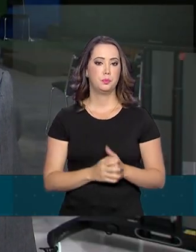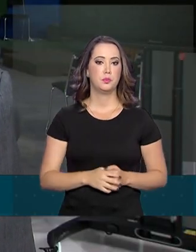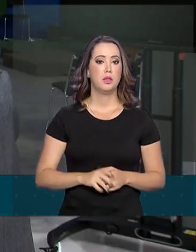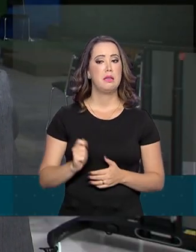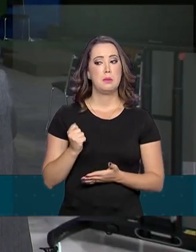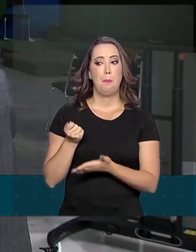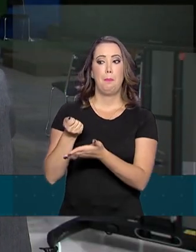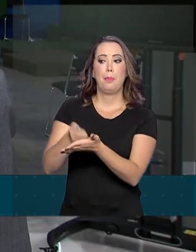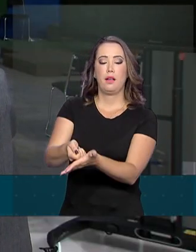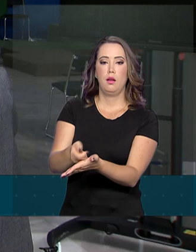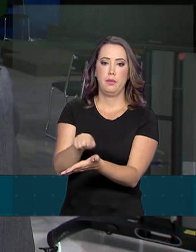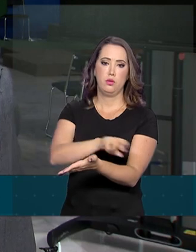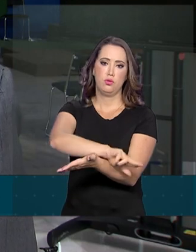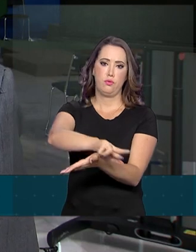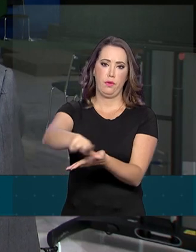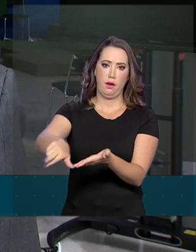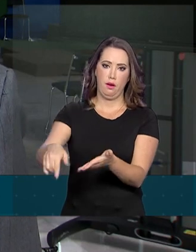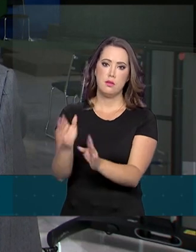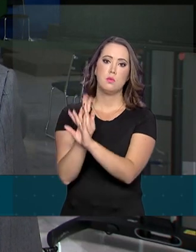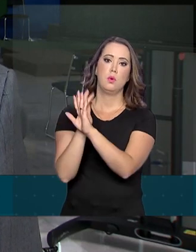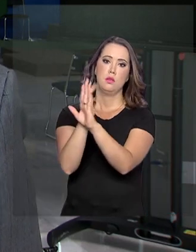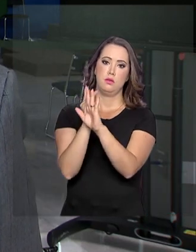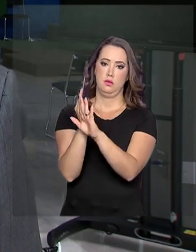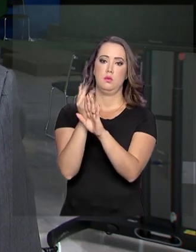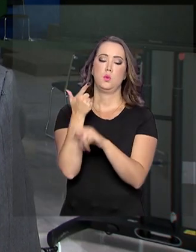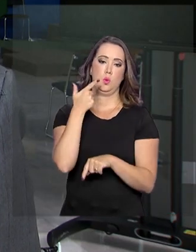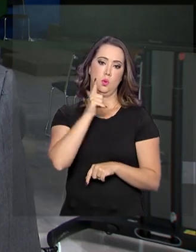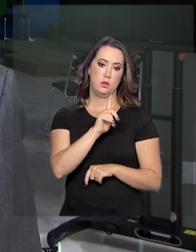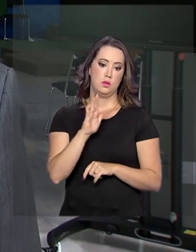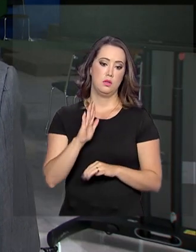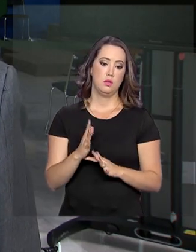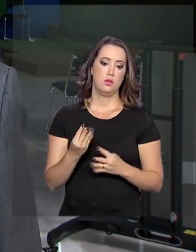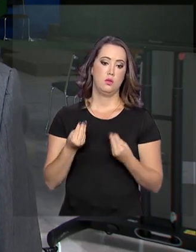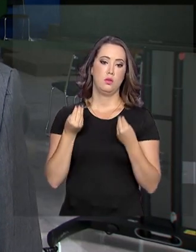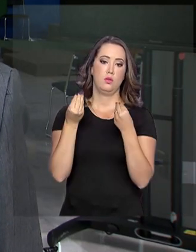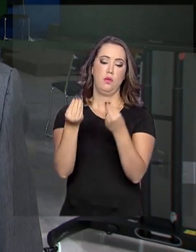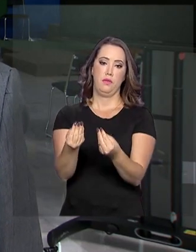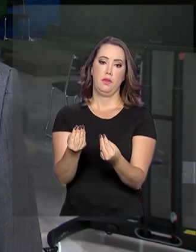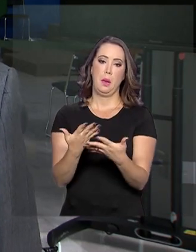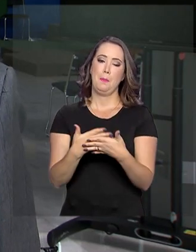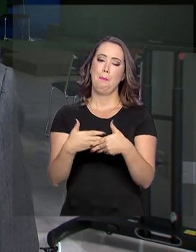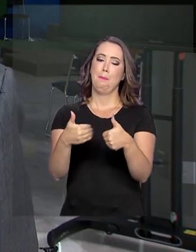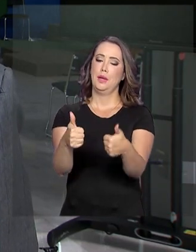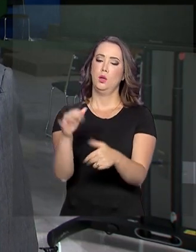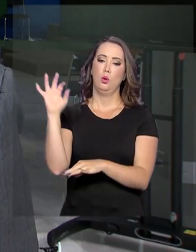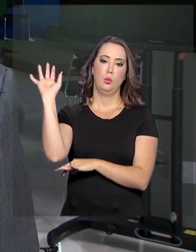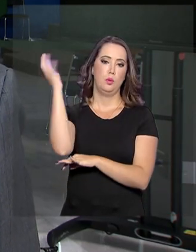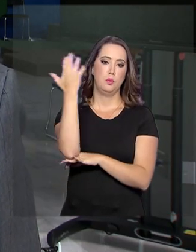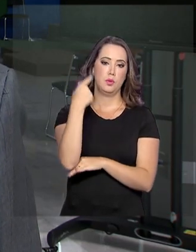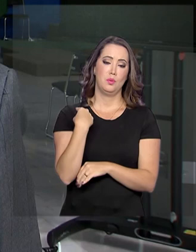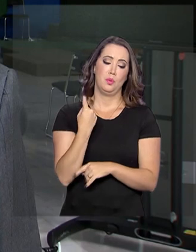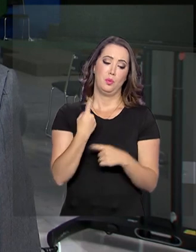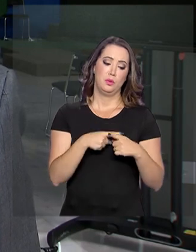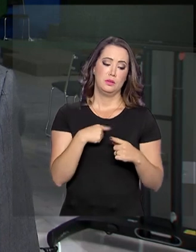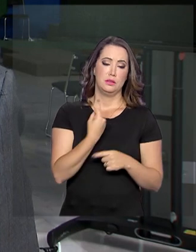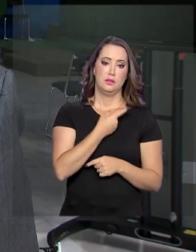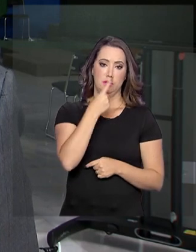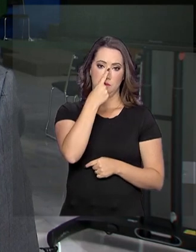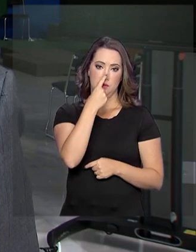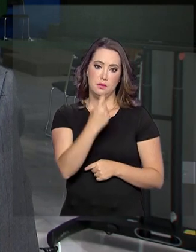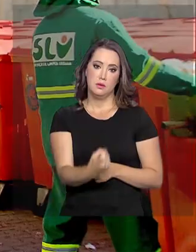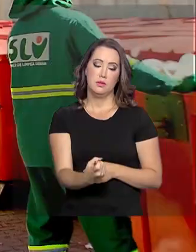municípios que foram contemplados vai dar mais qualidade ambiental ao lixo que nós recolhemos em